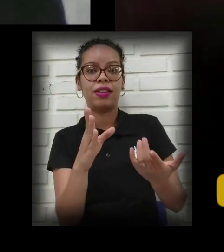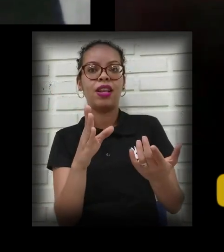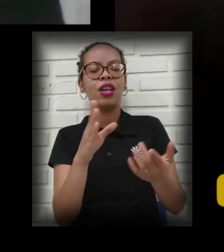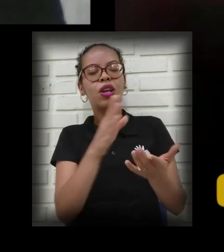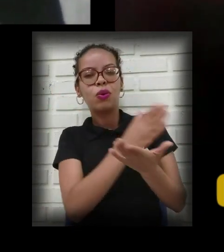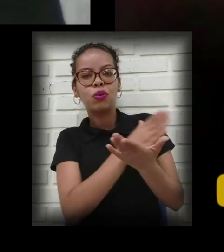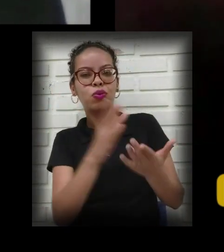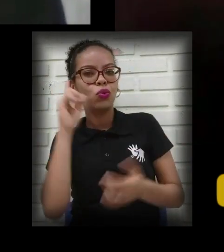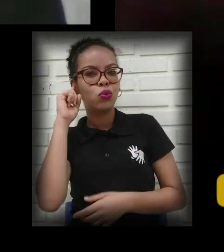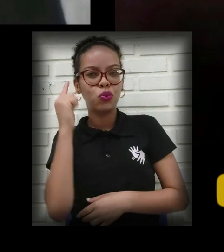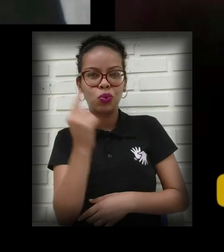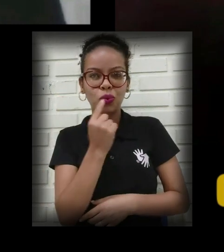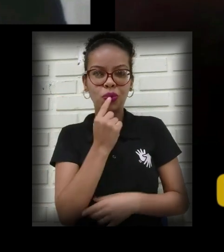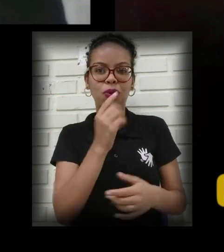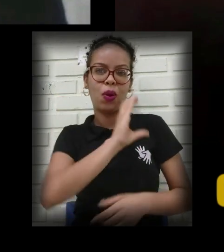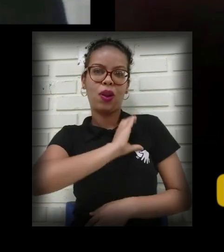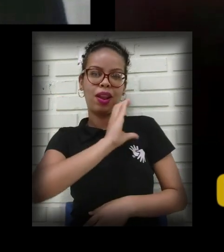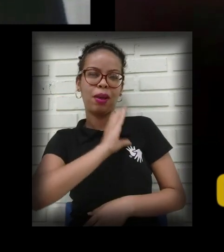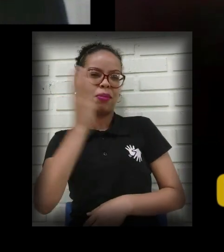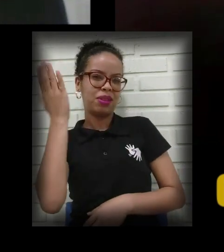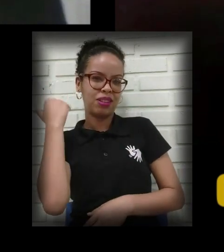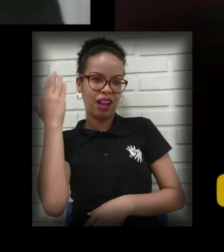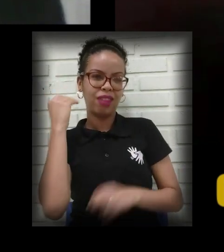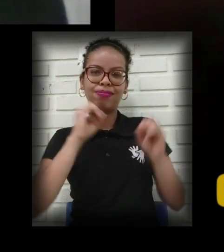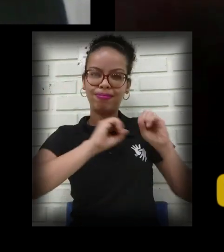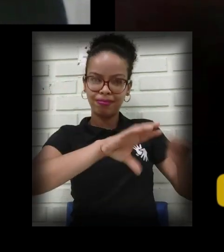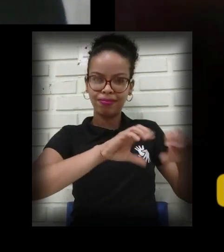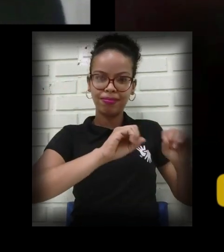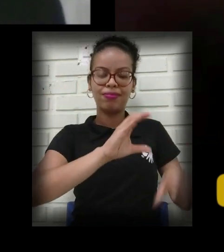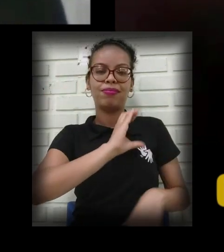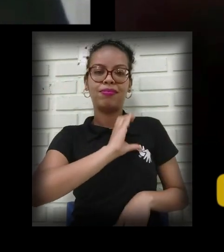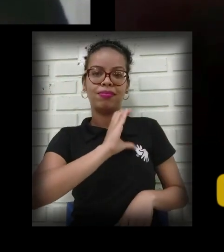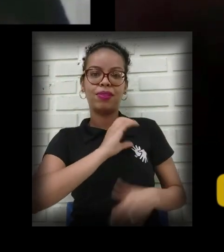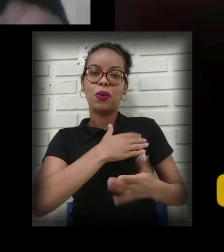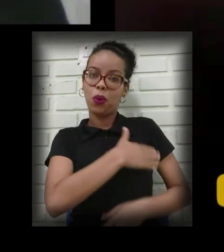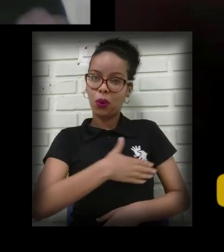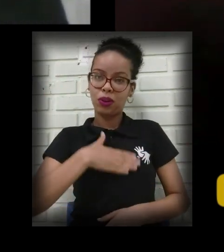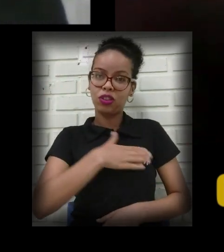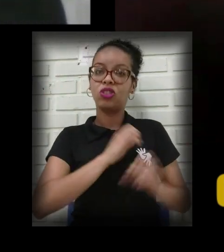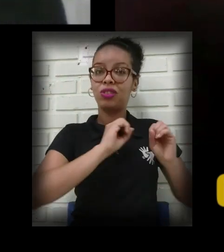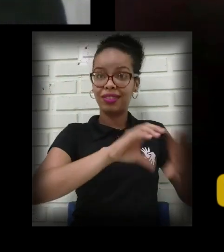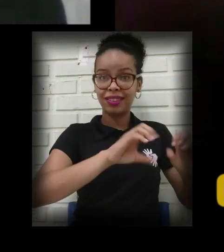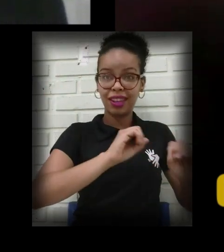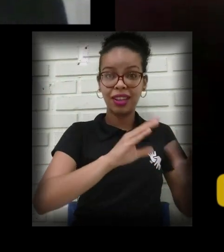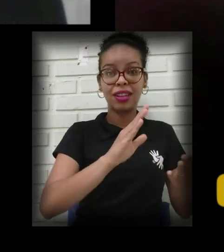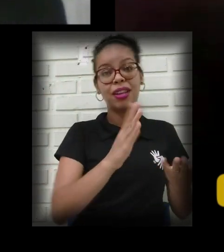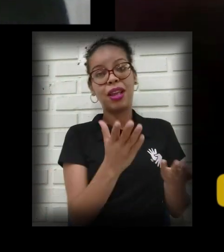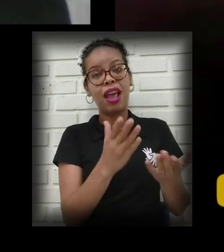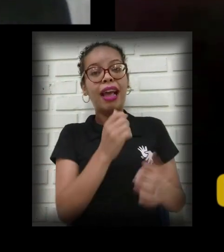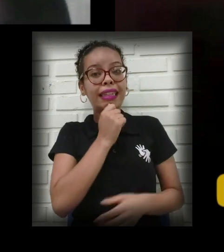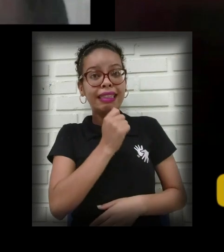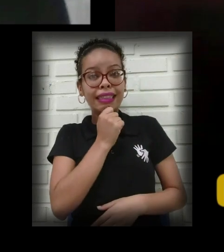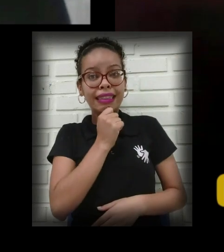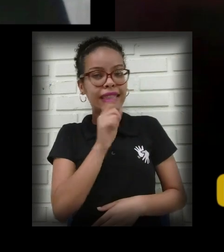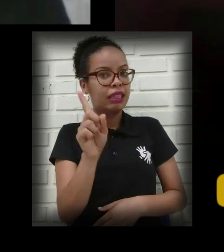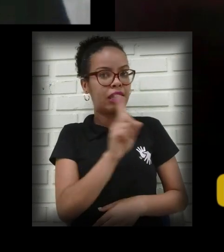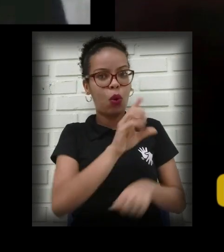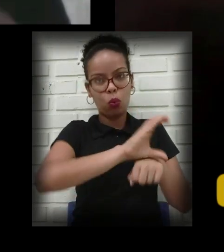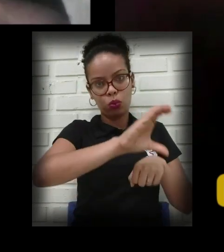estudos ali com os coleguinhas ouvintes que gostam de se comunicar, já ensinei vários. Ainda não apliquei cursos ainda, mas eu estou